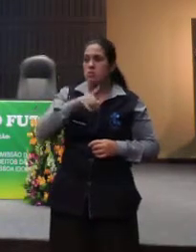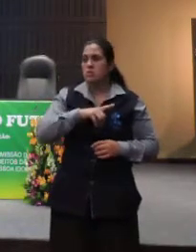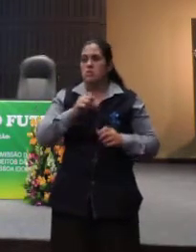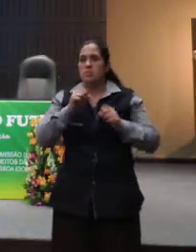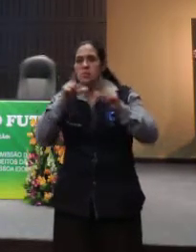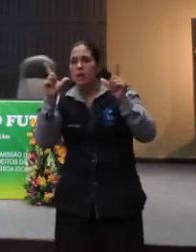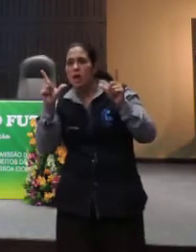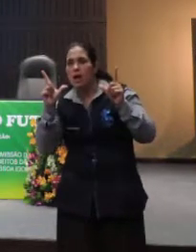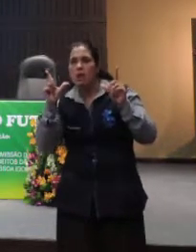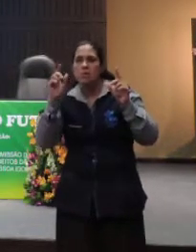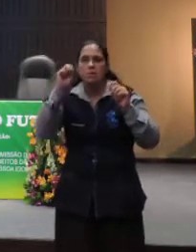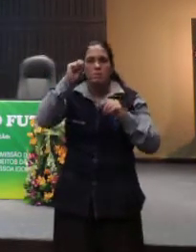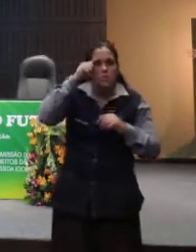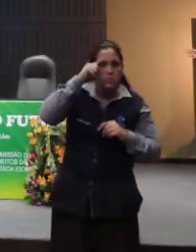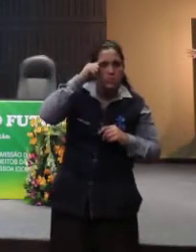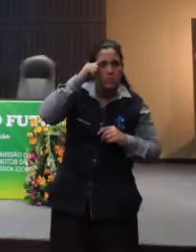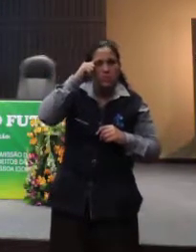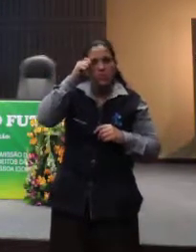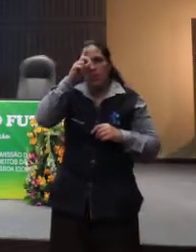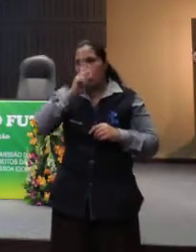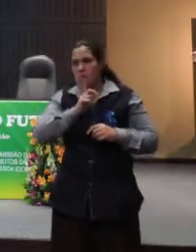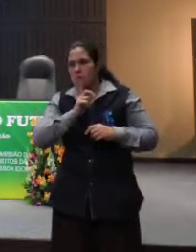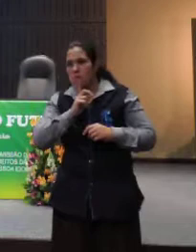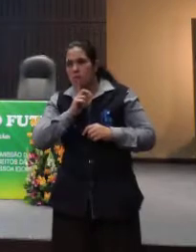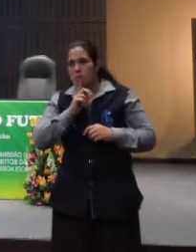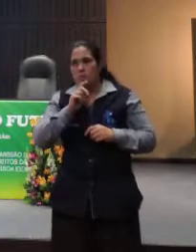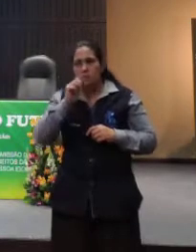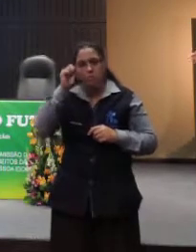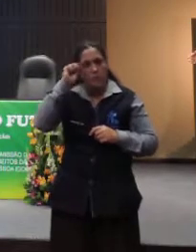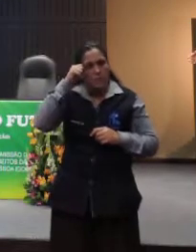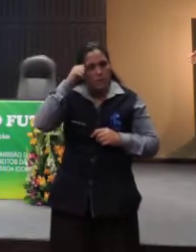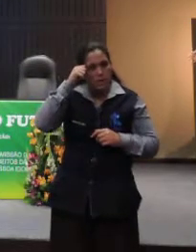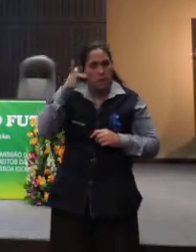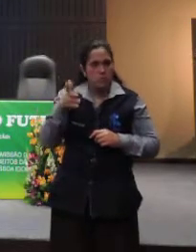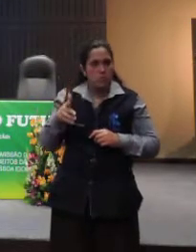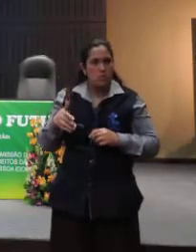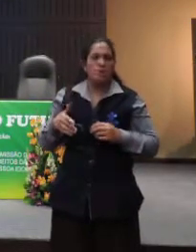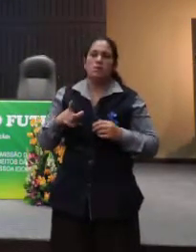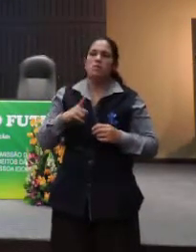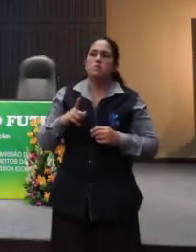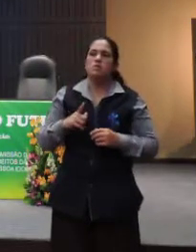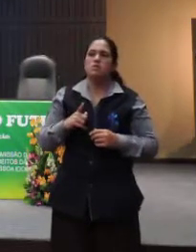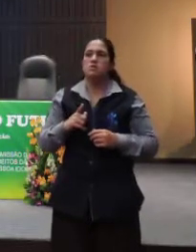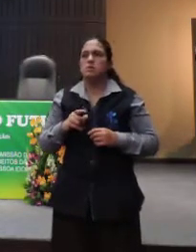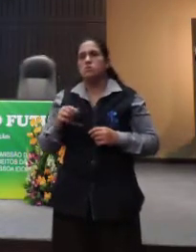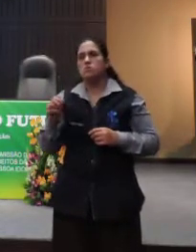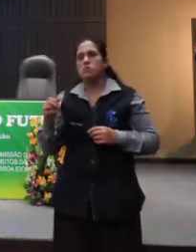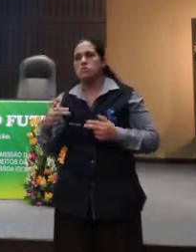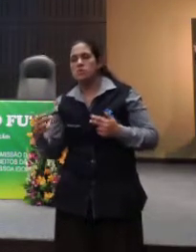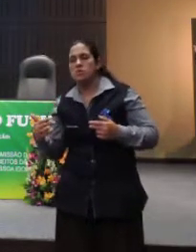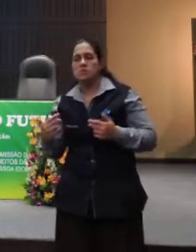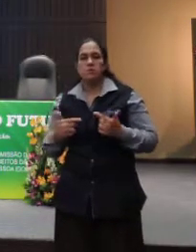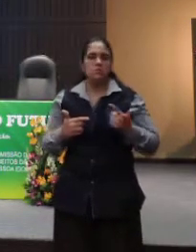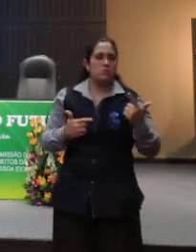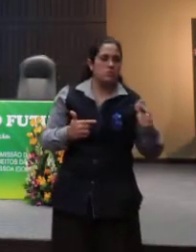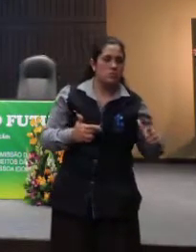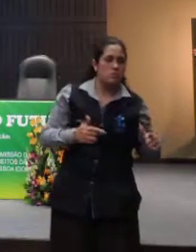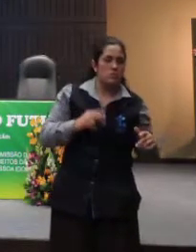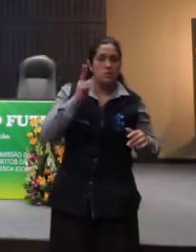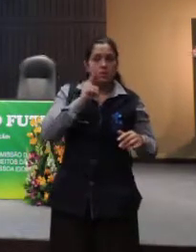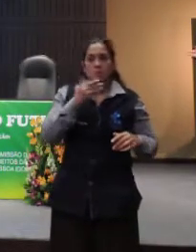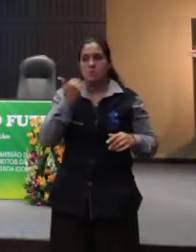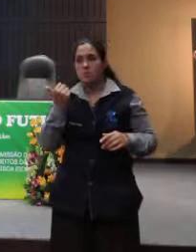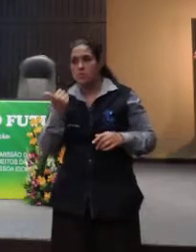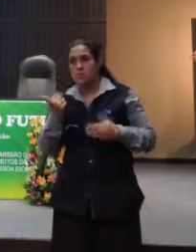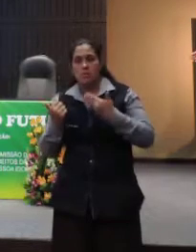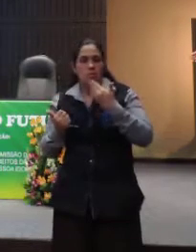mais escuros, louros, medo. Nós temos mobilidade de um lado, nós vemos de outro. Vemos melhor, vemos pior, ouvimos